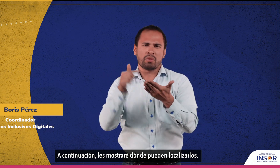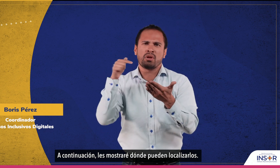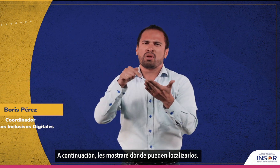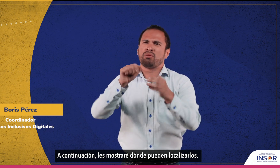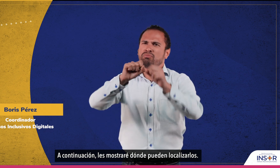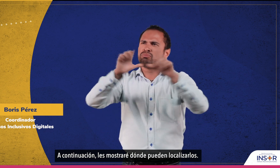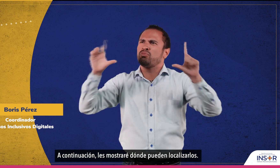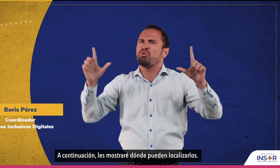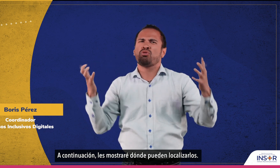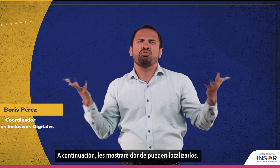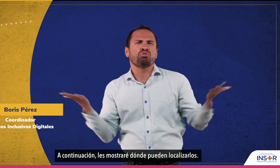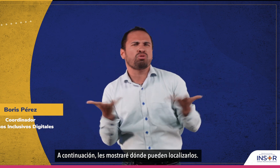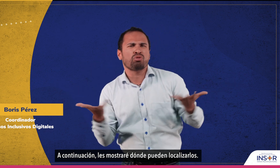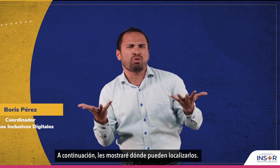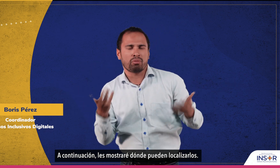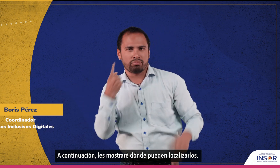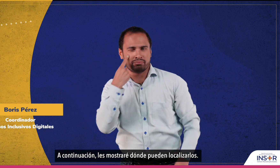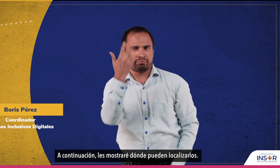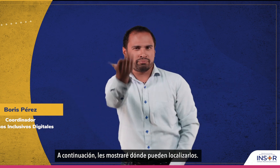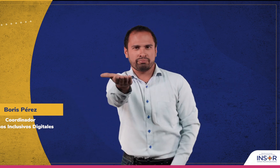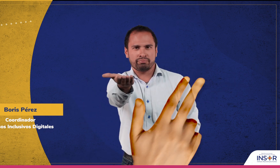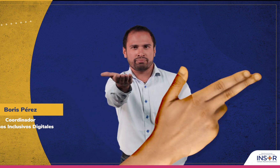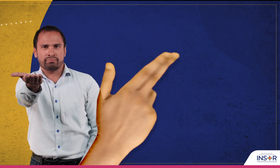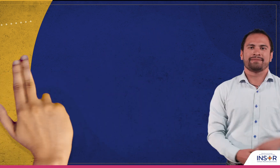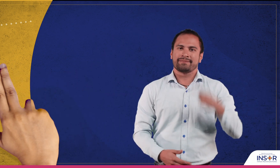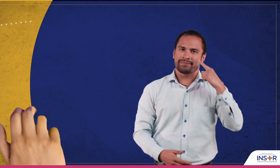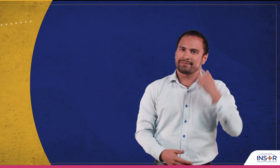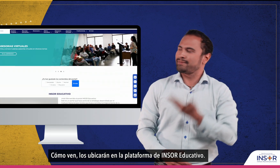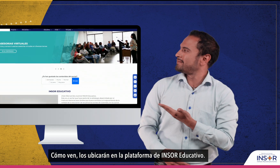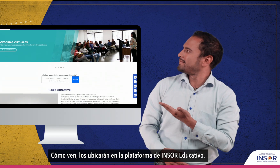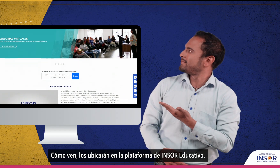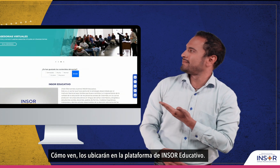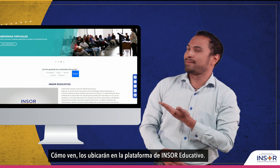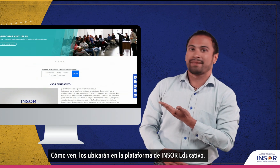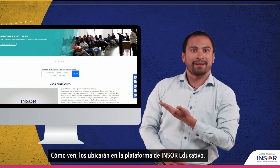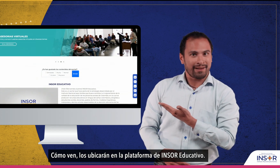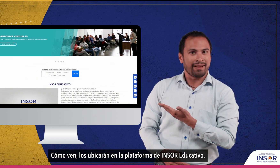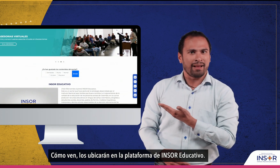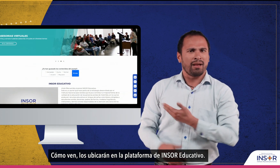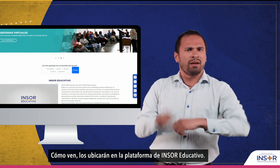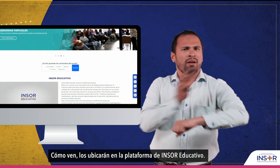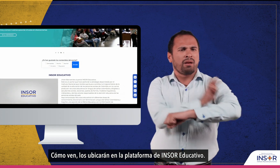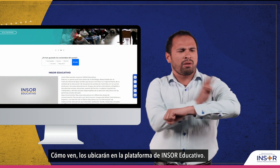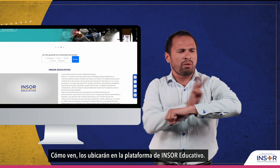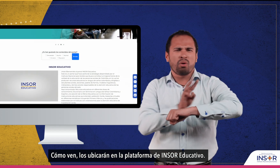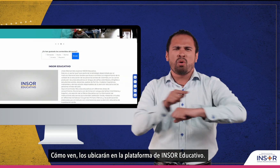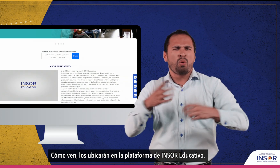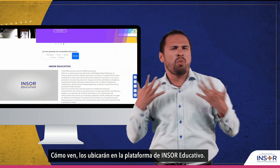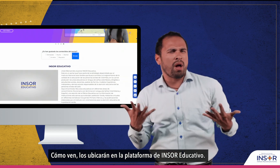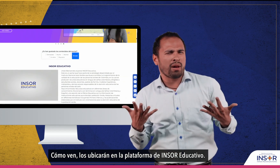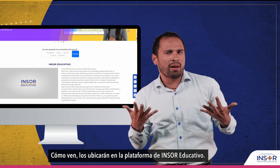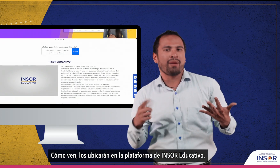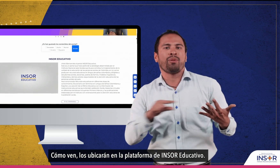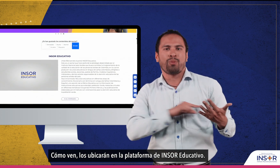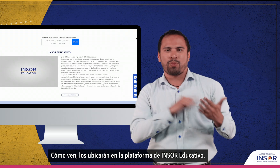les mostraré dónde pueden localizarlos. Como ven, los ubicarán en la plataforma de INSOR